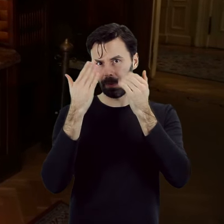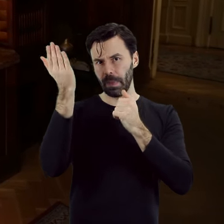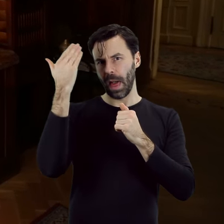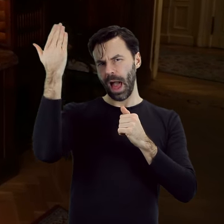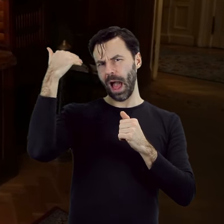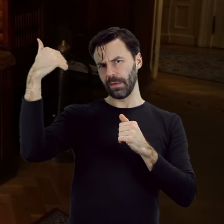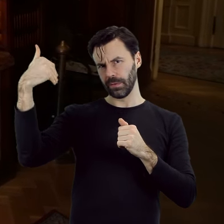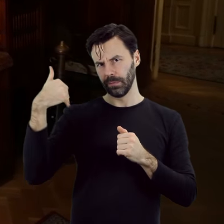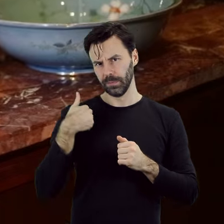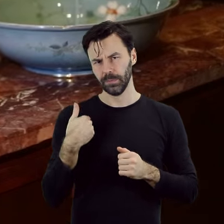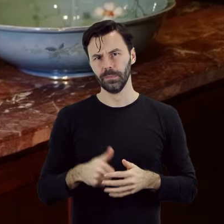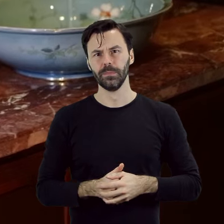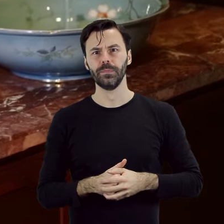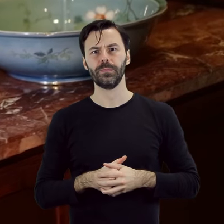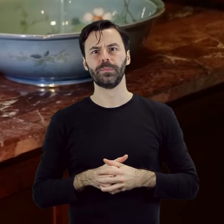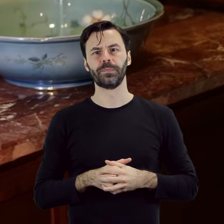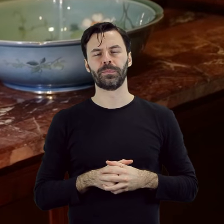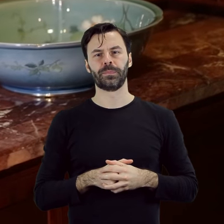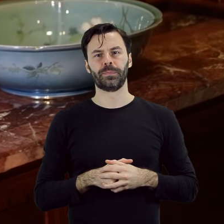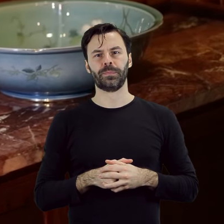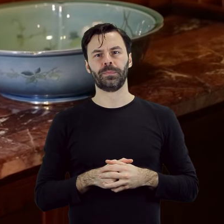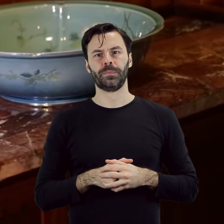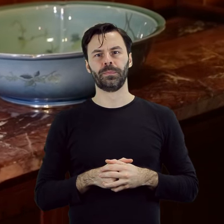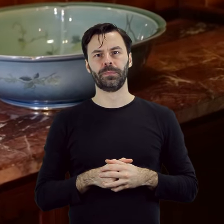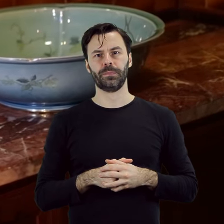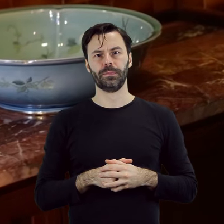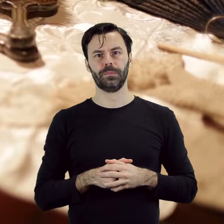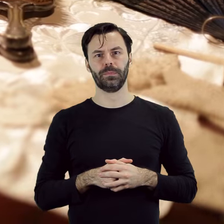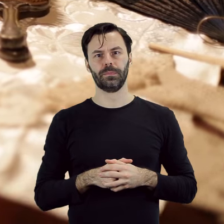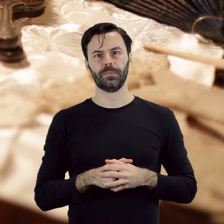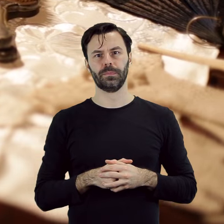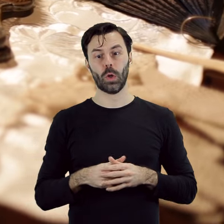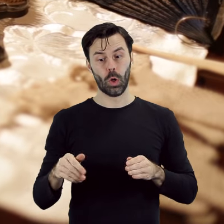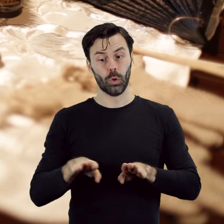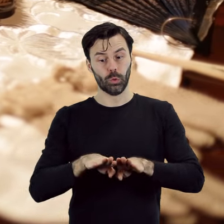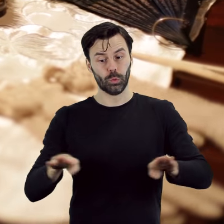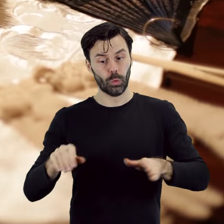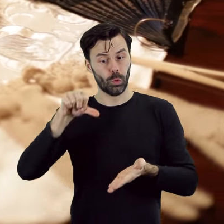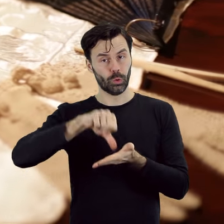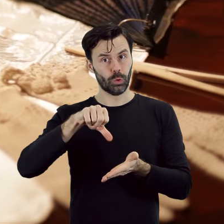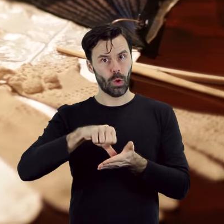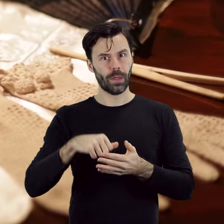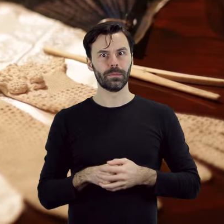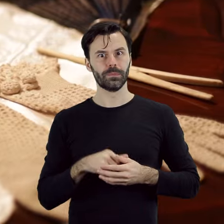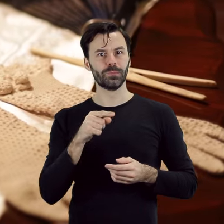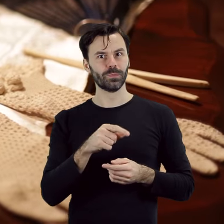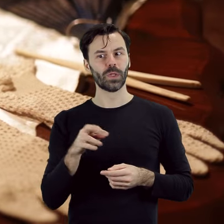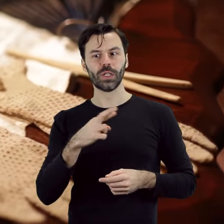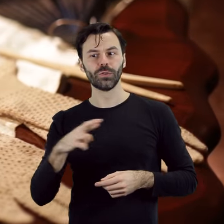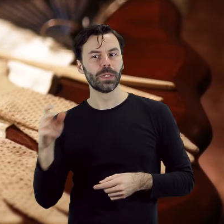Między nimi umieszczona była niegdyś umywalka. Na stoliku pośrodku znaleźć można kobiece drobiazgi,